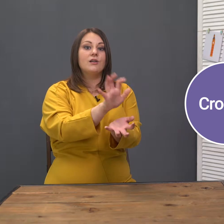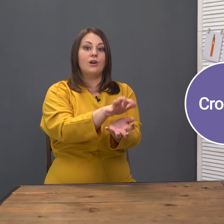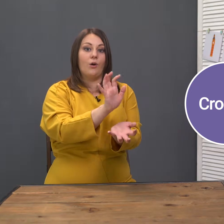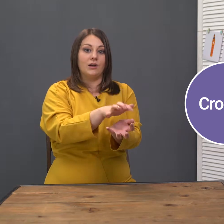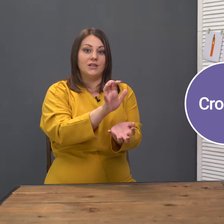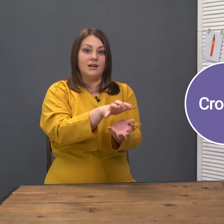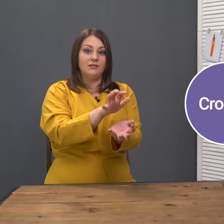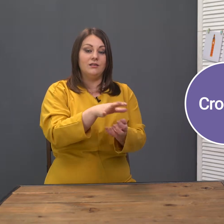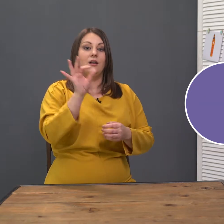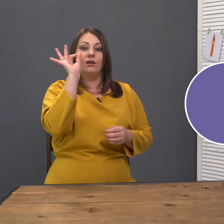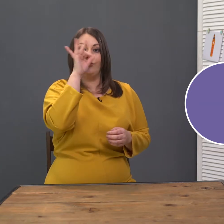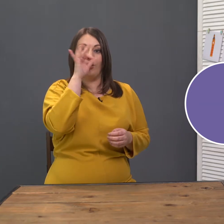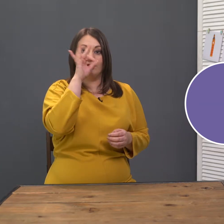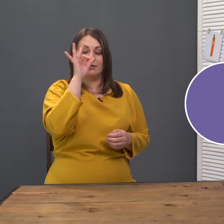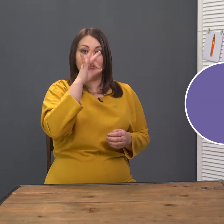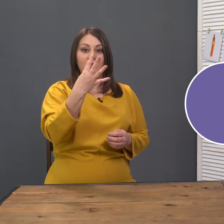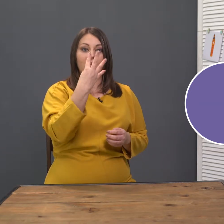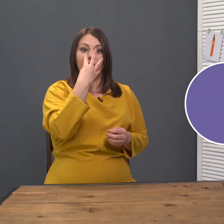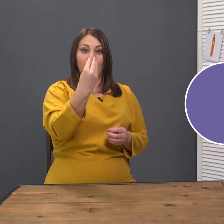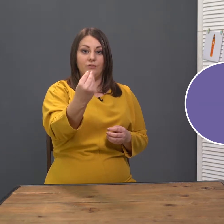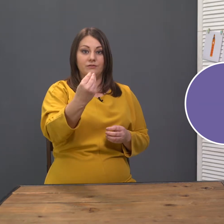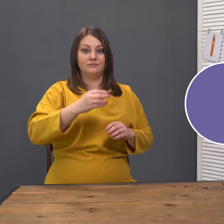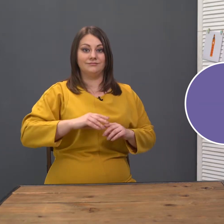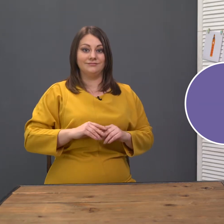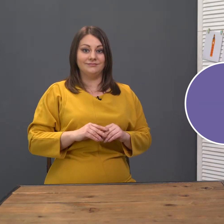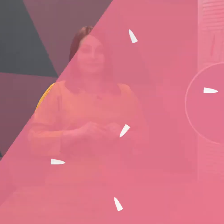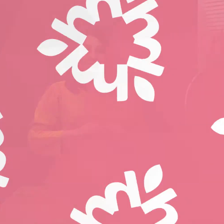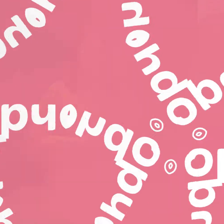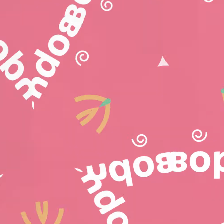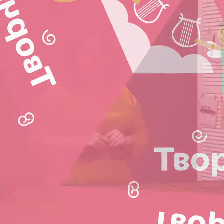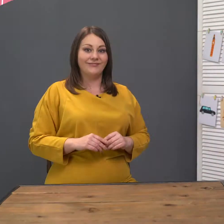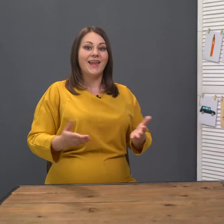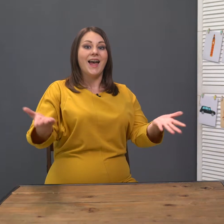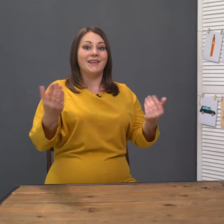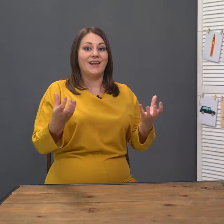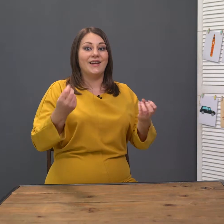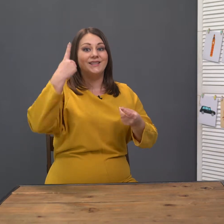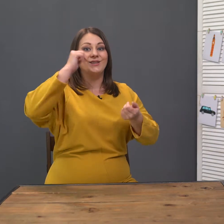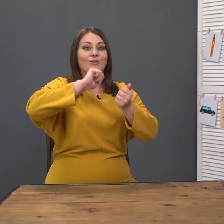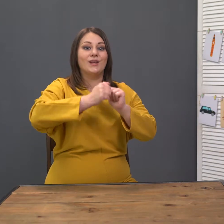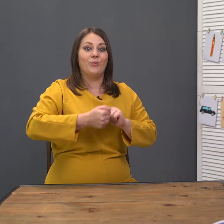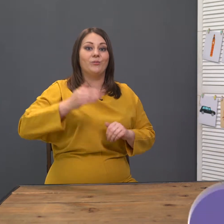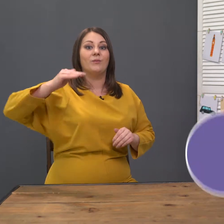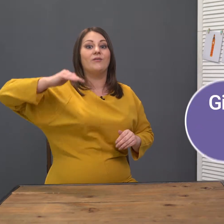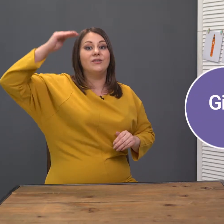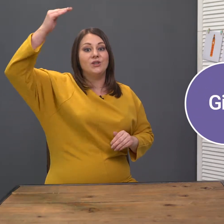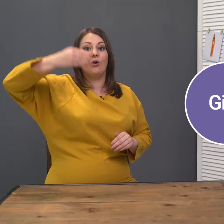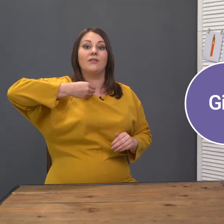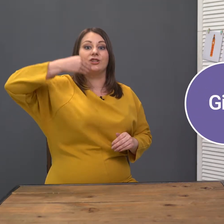Крокодил. Фокс. Вулф. Давайте еще запомним высокого